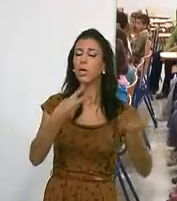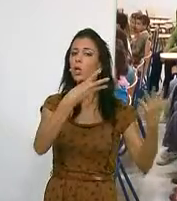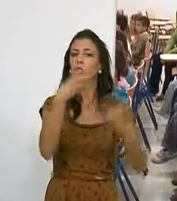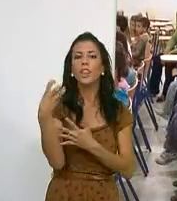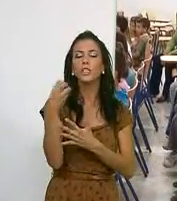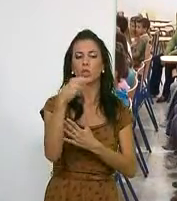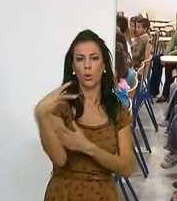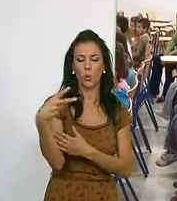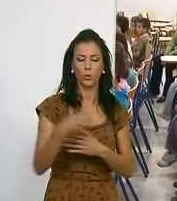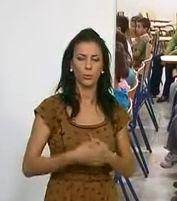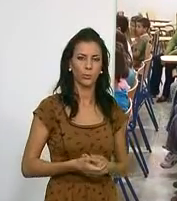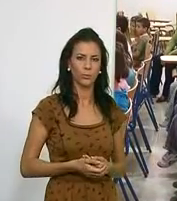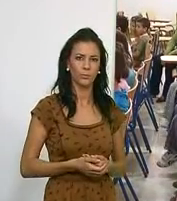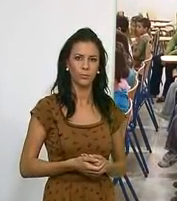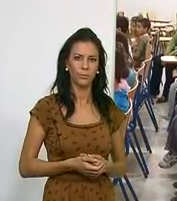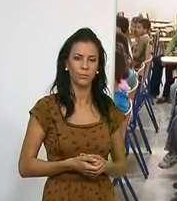800 euros.